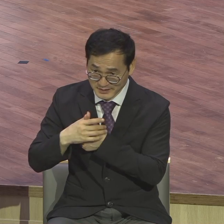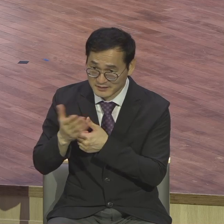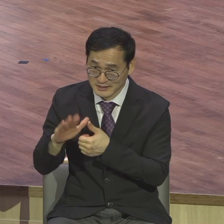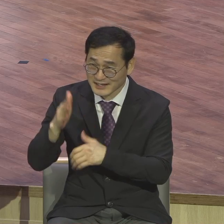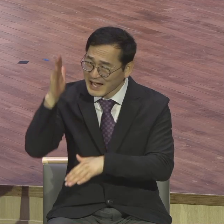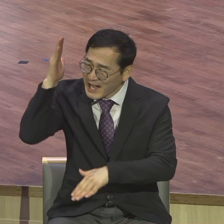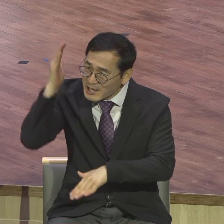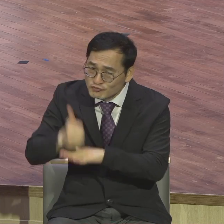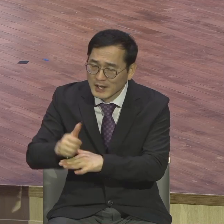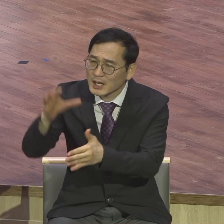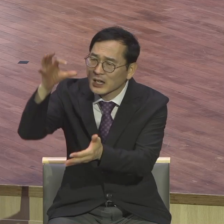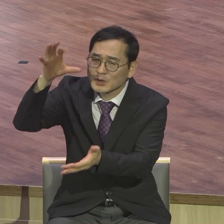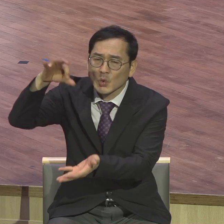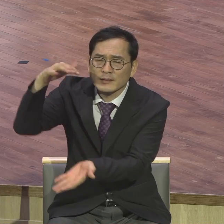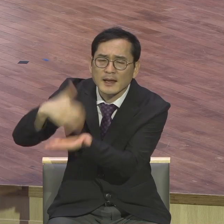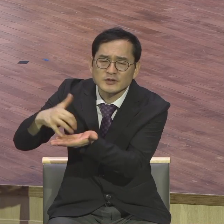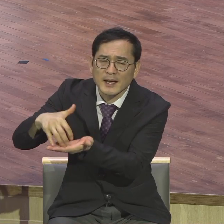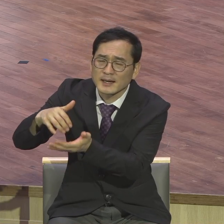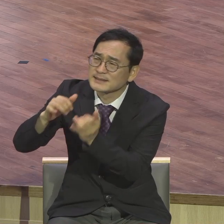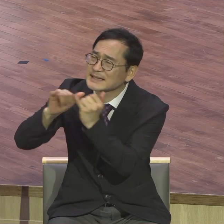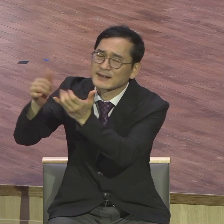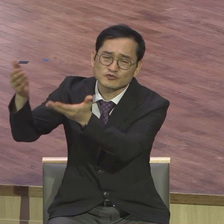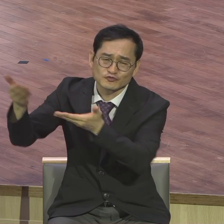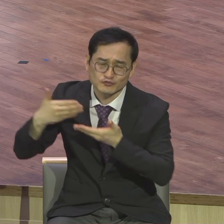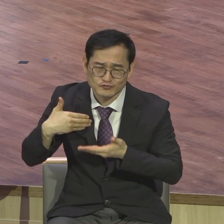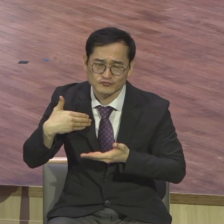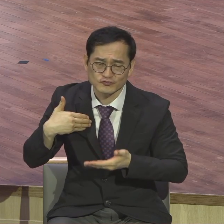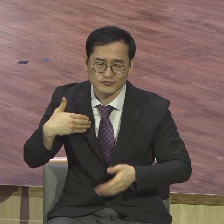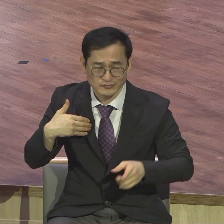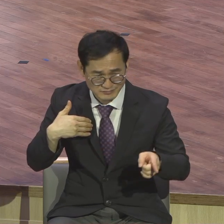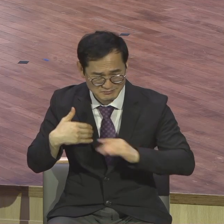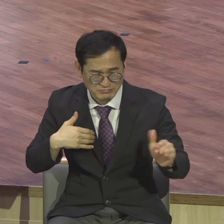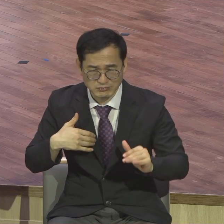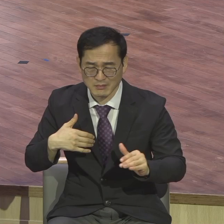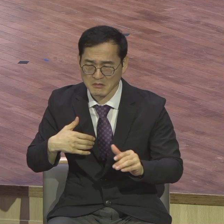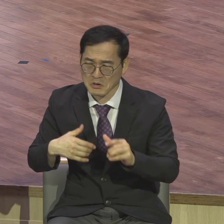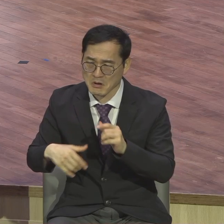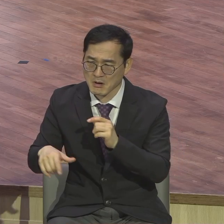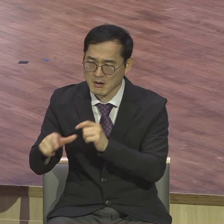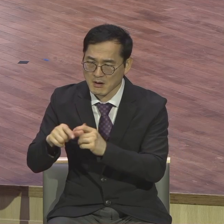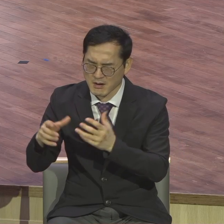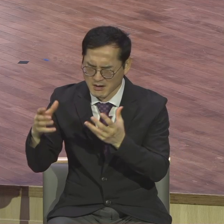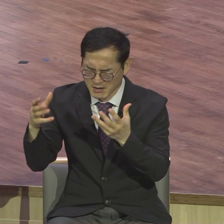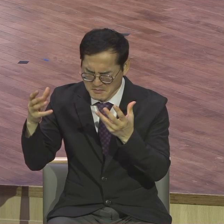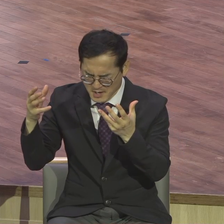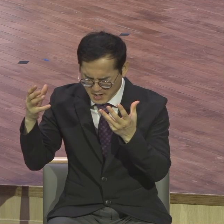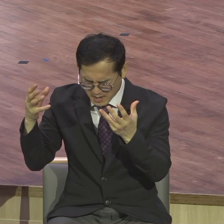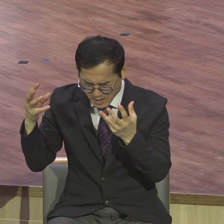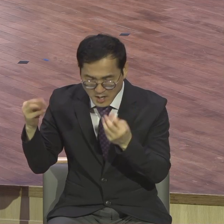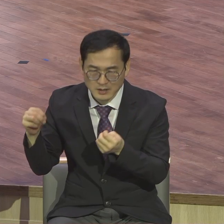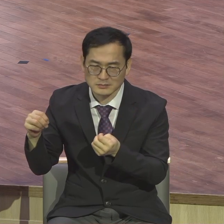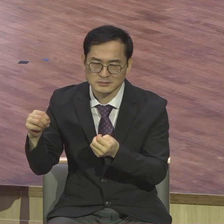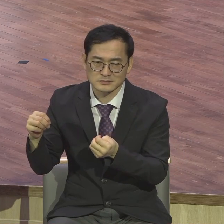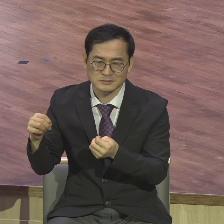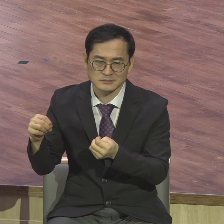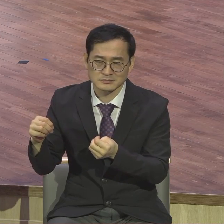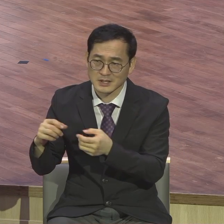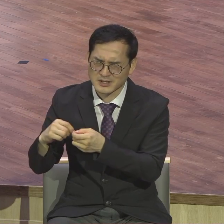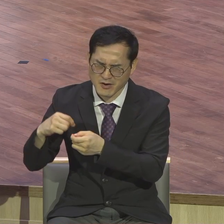하나님의 상급 차원이 달라요 평생 영원히 영원히 석지 않을 것 까지 상급